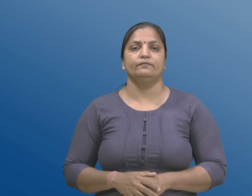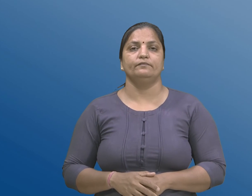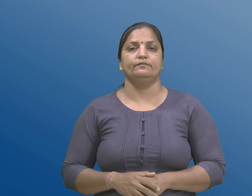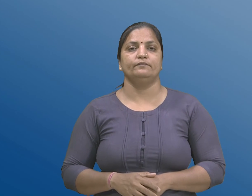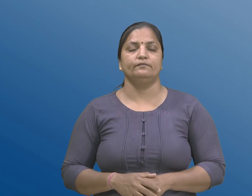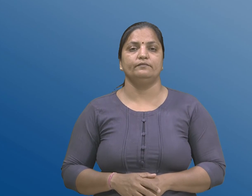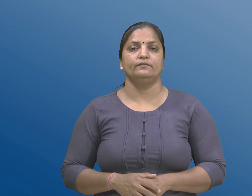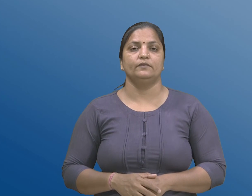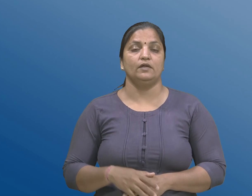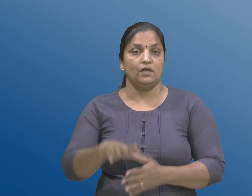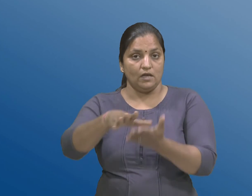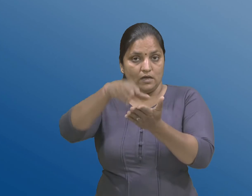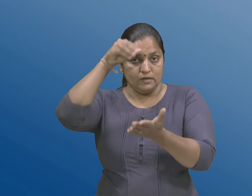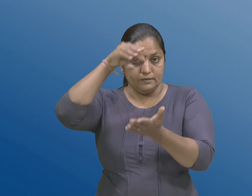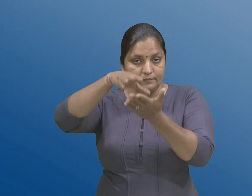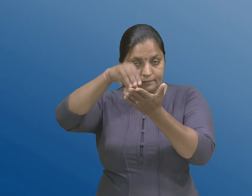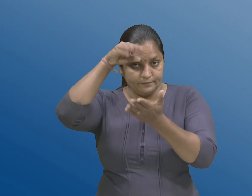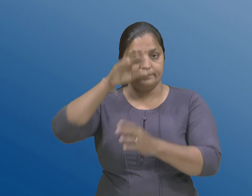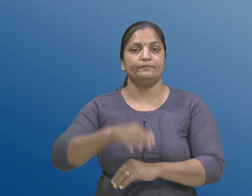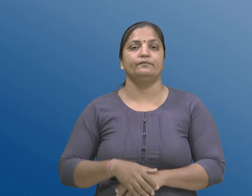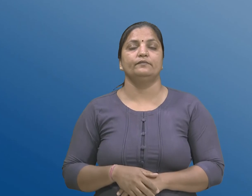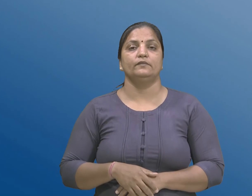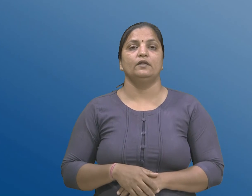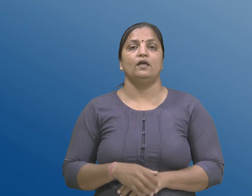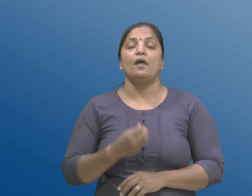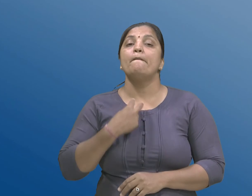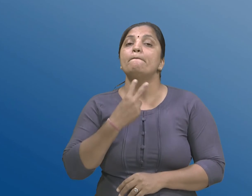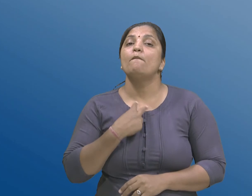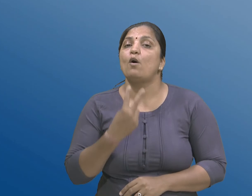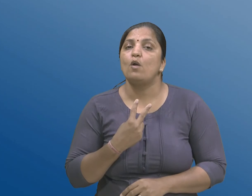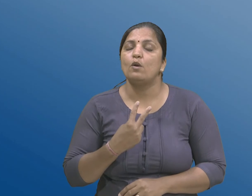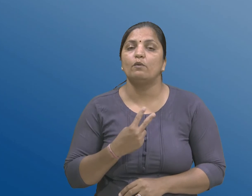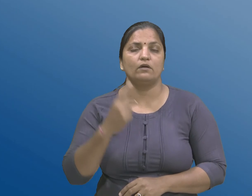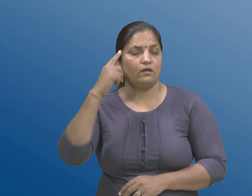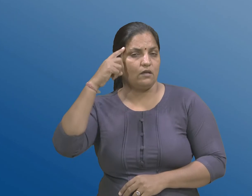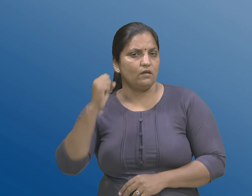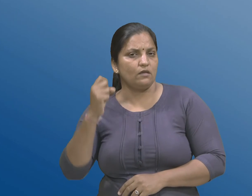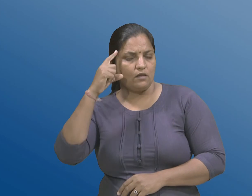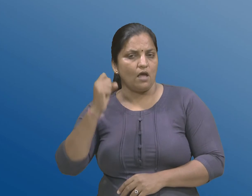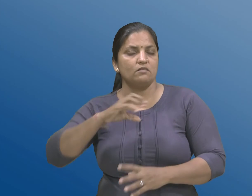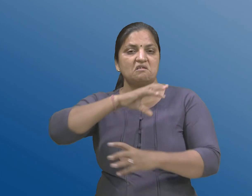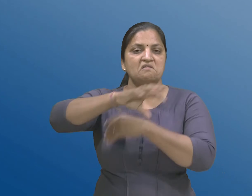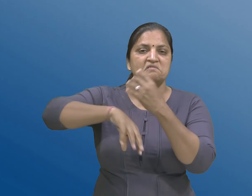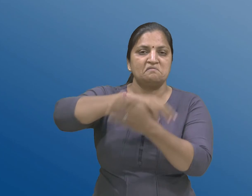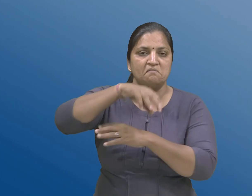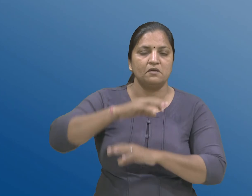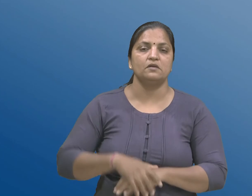ग्रहन शीलता, अभिमुखता, के याद्दास्त मां गडवत, एक संगीन